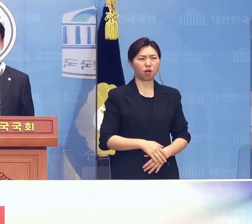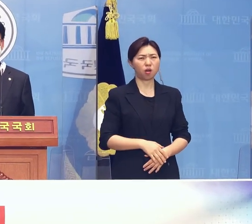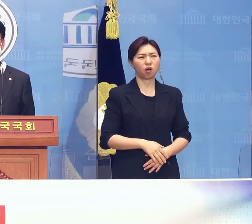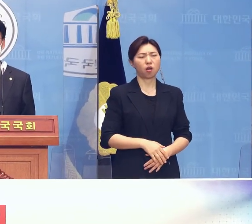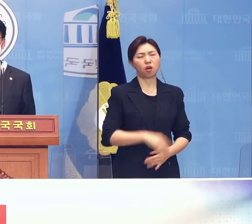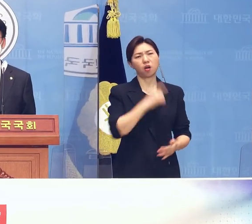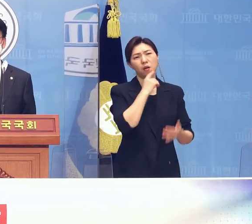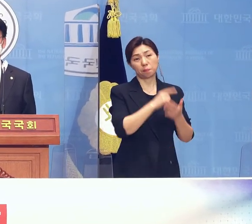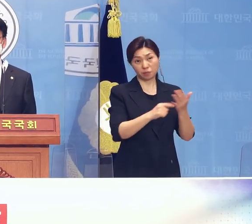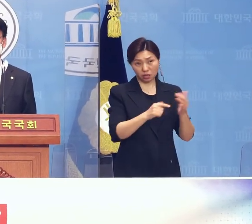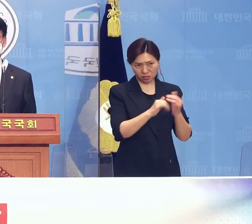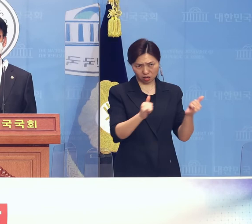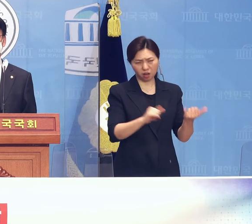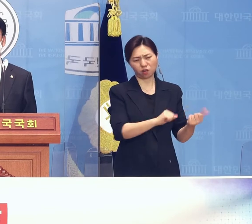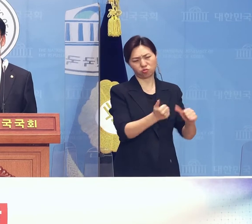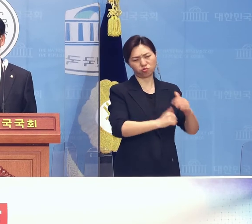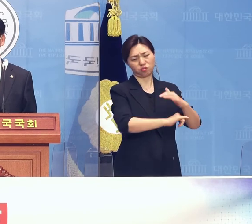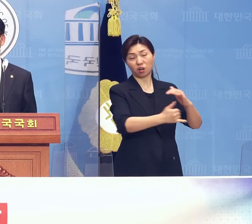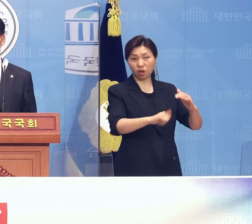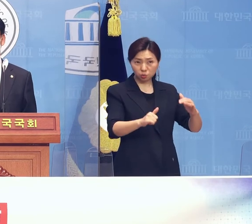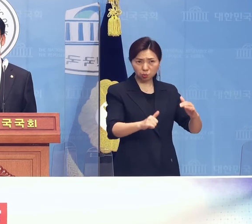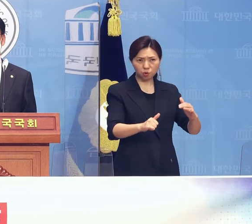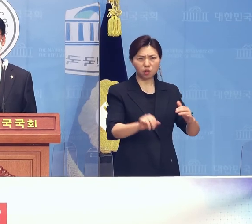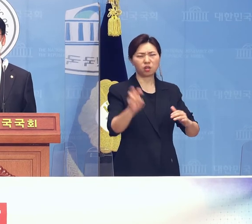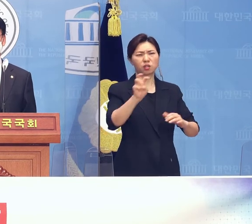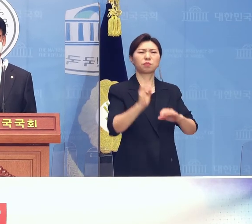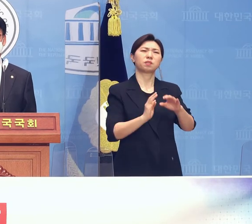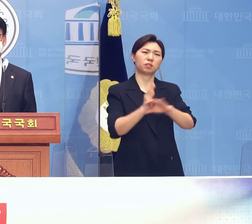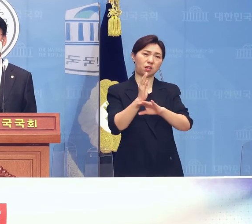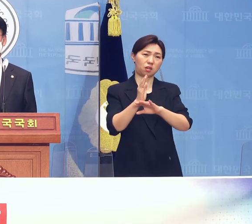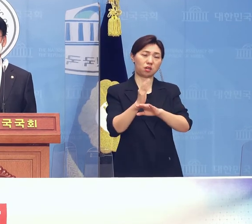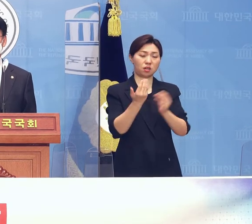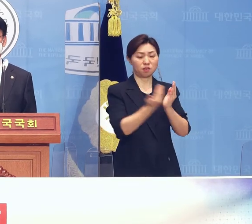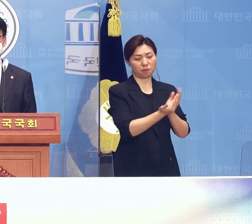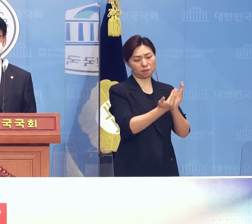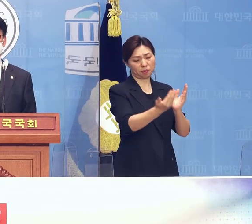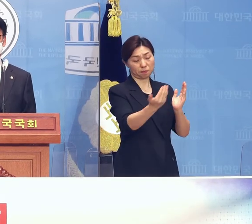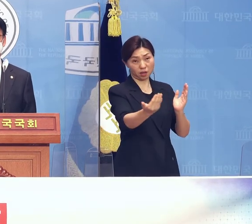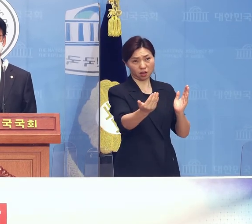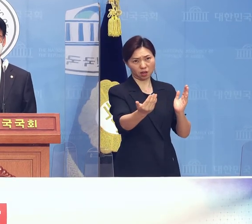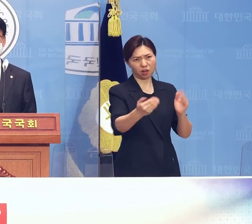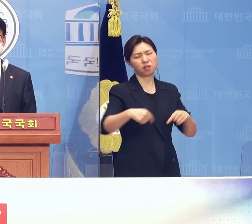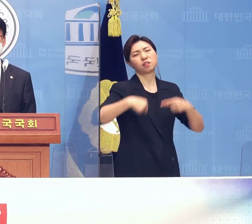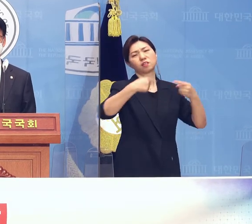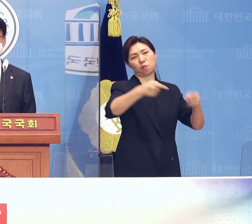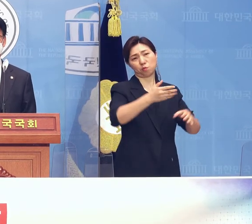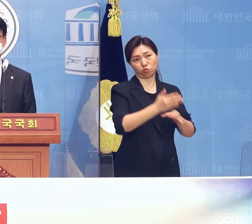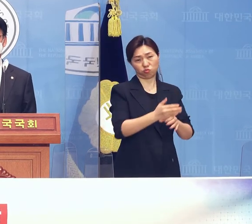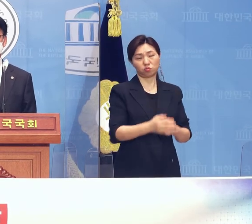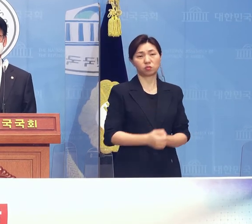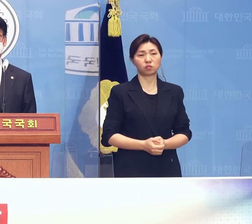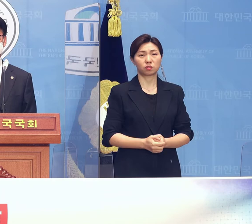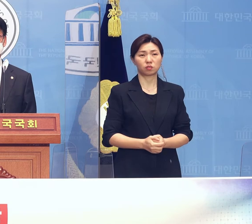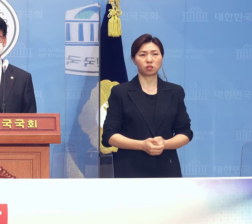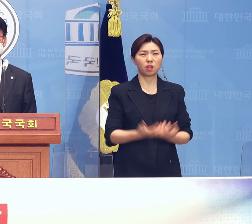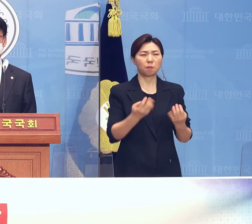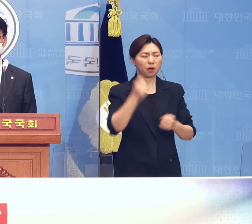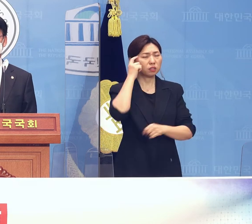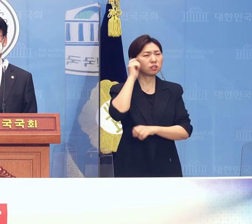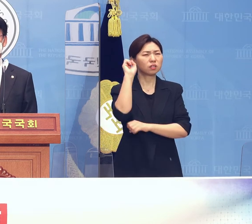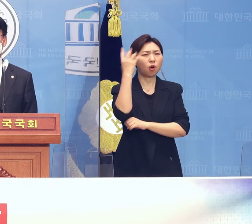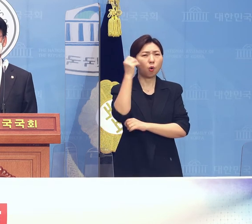30분이 넘도록 지금 전시회에 참여하고 있습니다. 많은 언론에서 관심